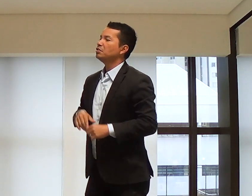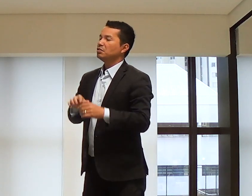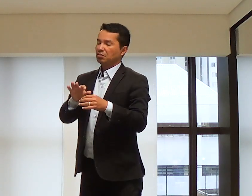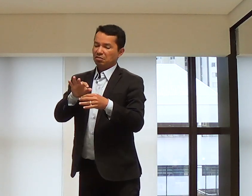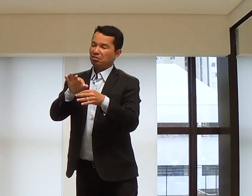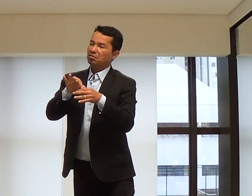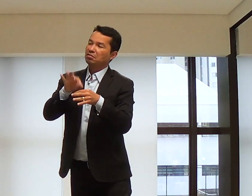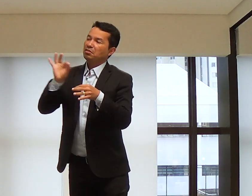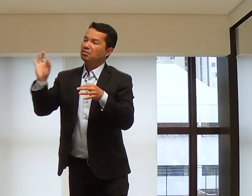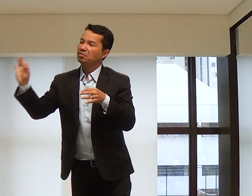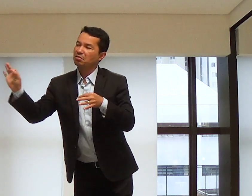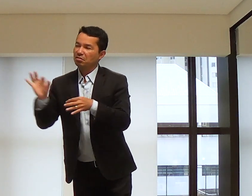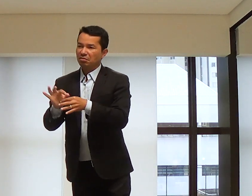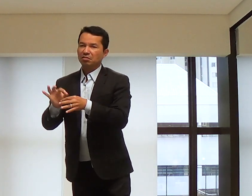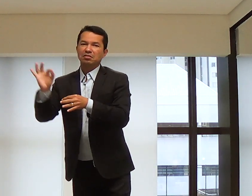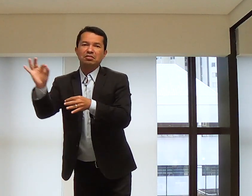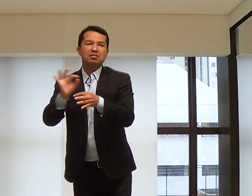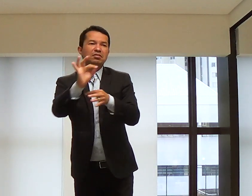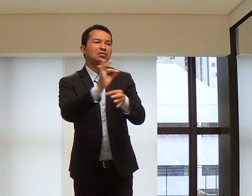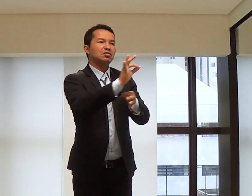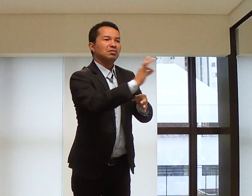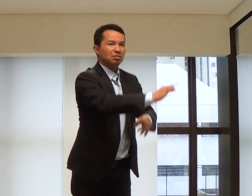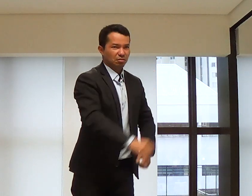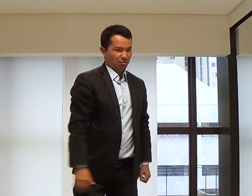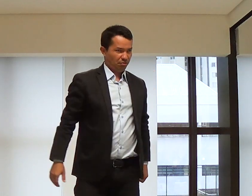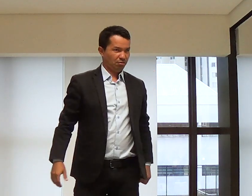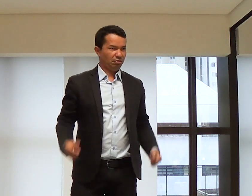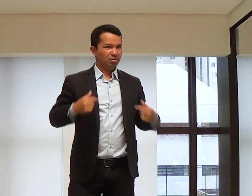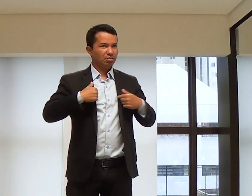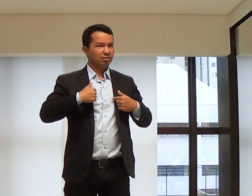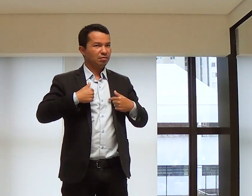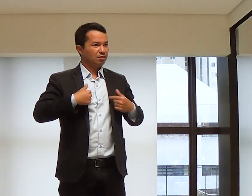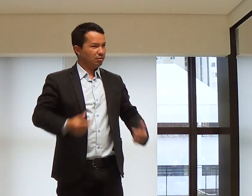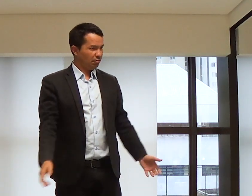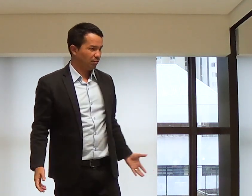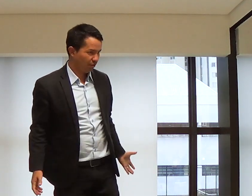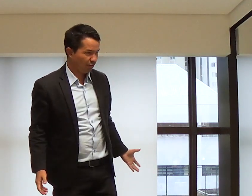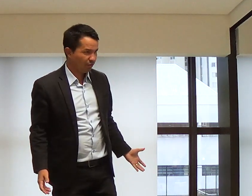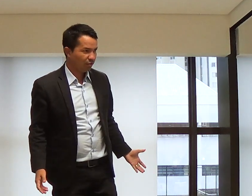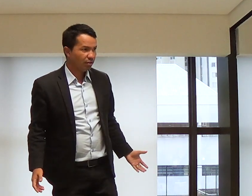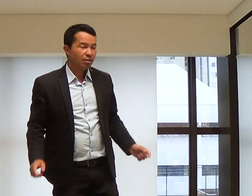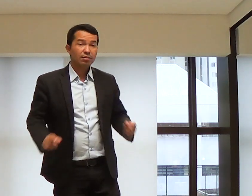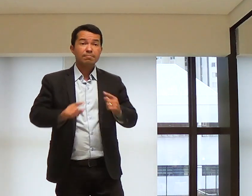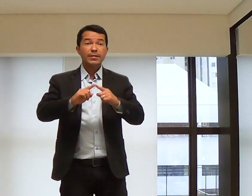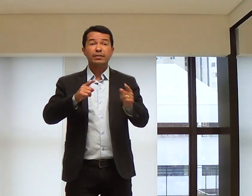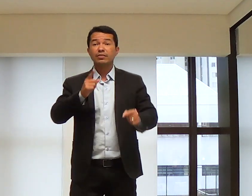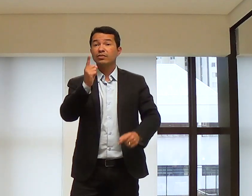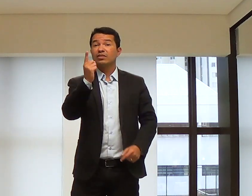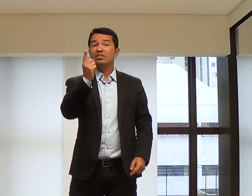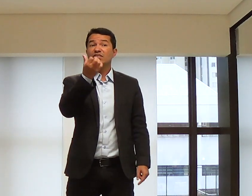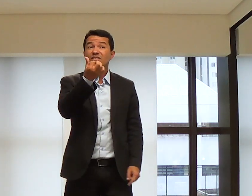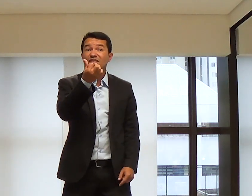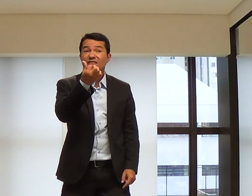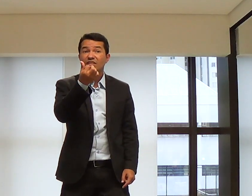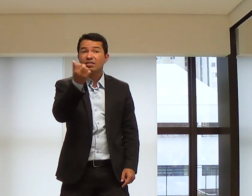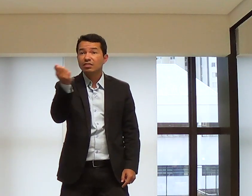senha. Sim, eu vou distribuir senha. De tão bom. Mas aos